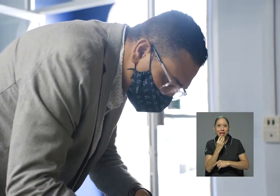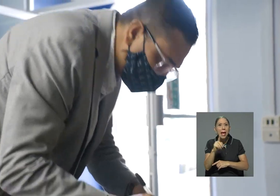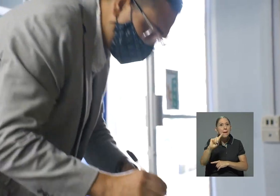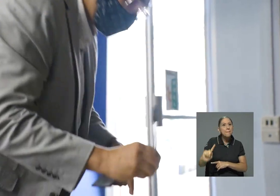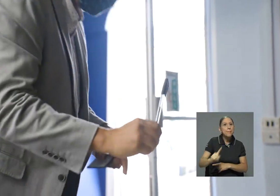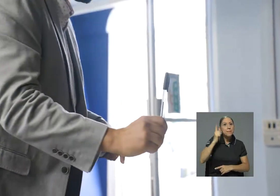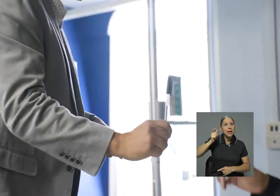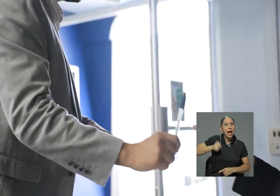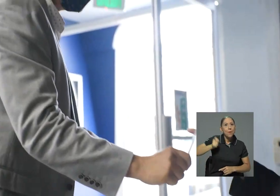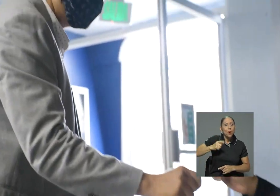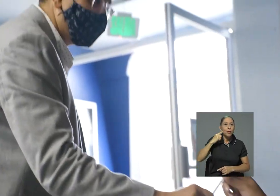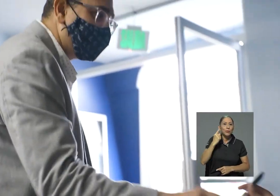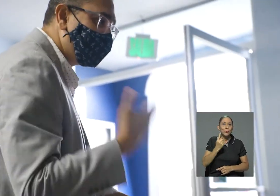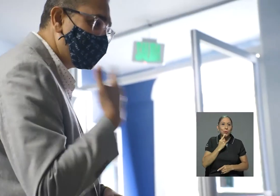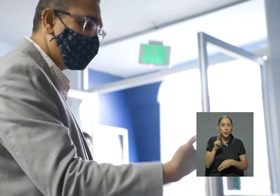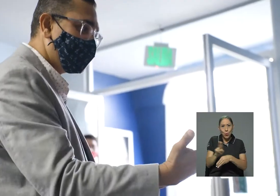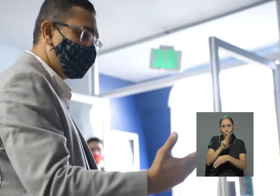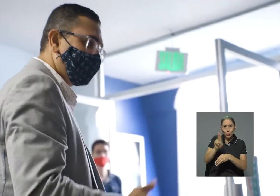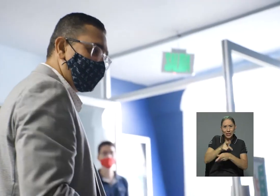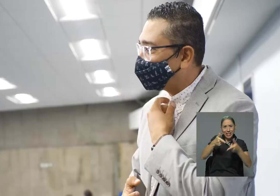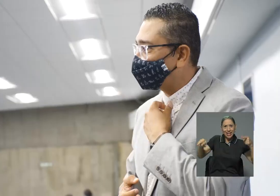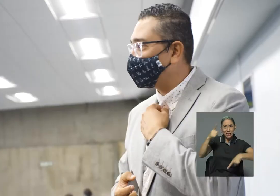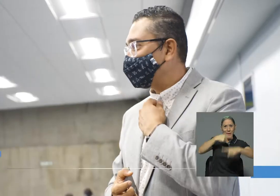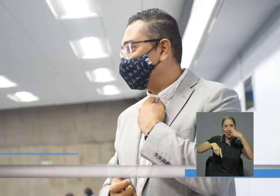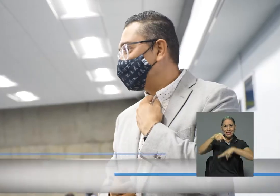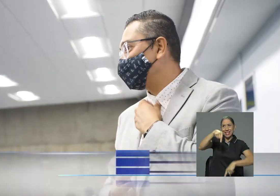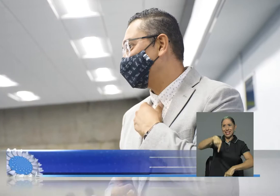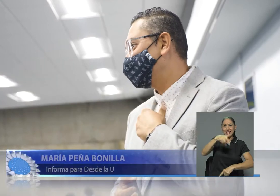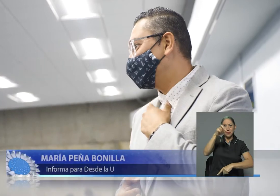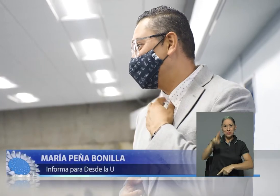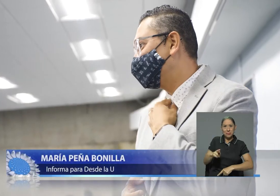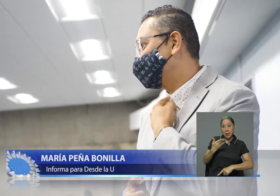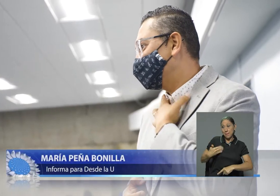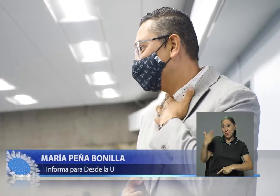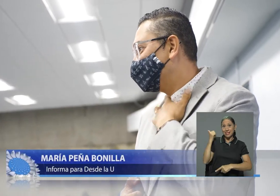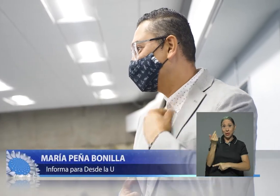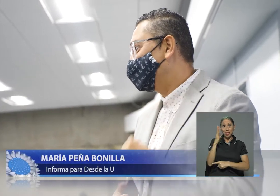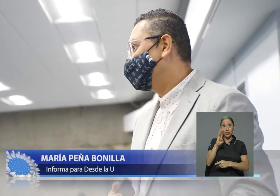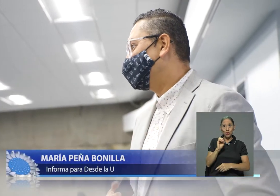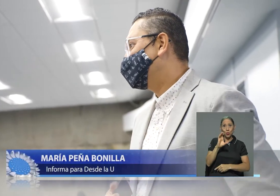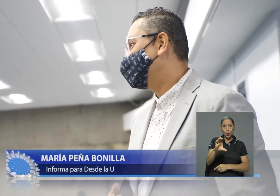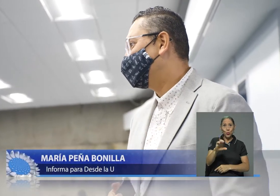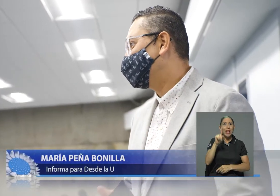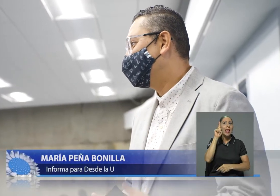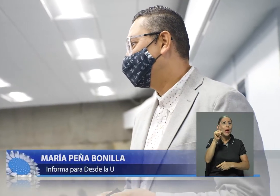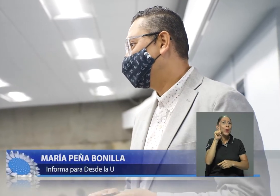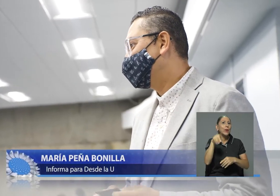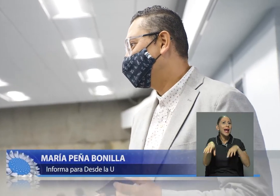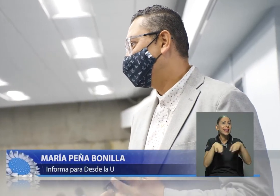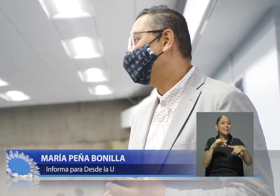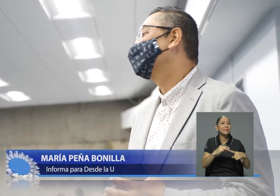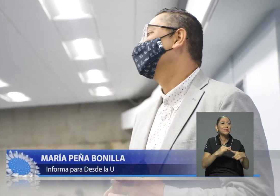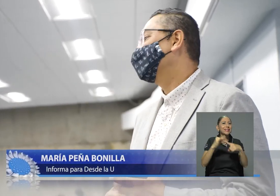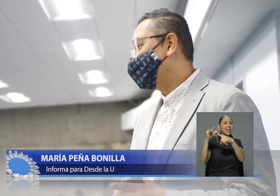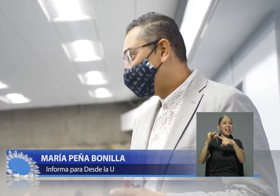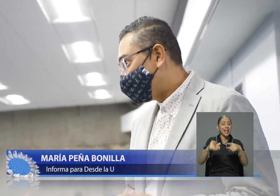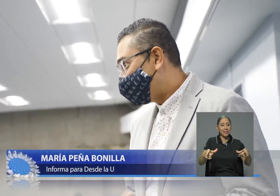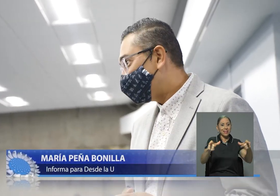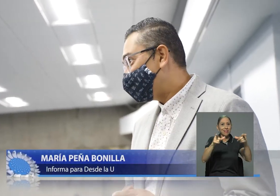usuario de la lengua de señas del país, el pasado 14 de octubre, durante una ceremonia especial de entrega de títulos en la Facultad de